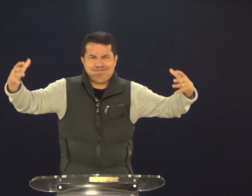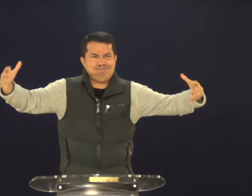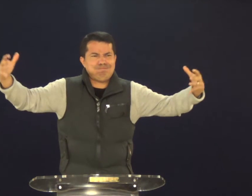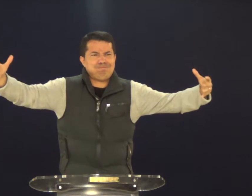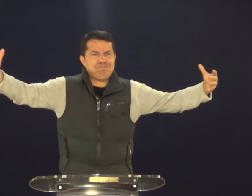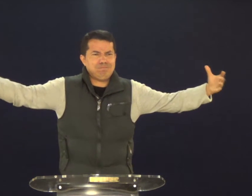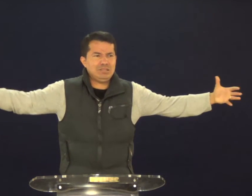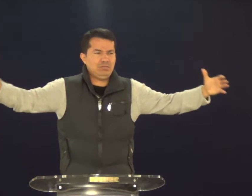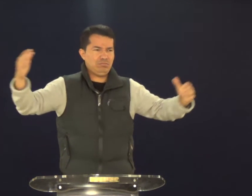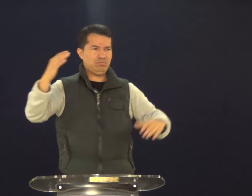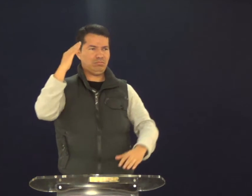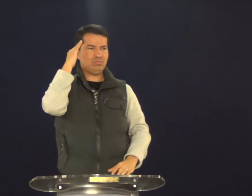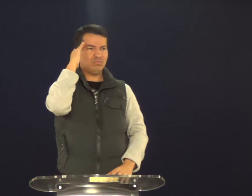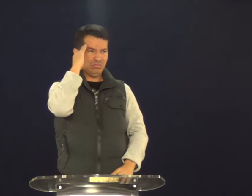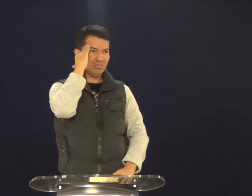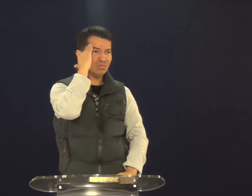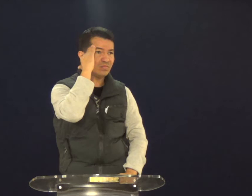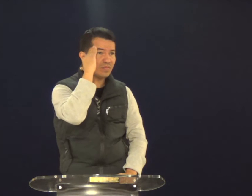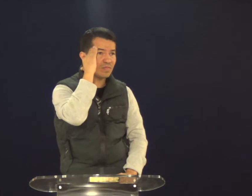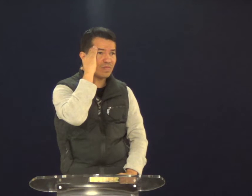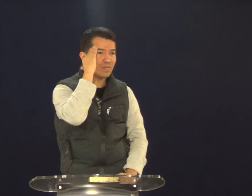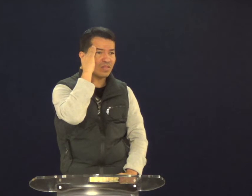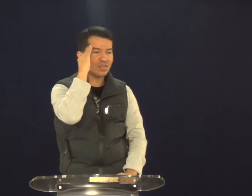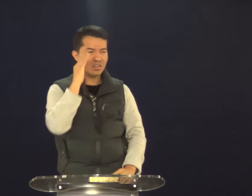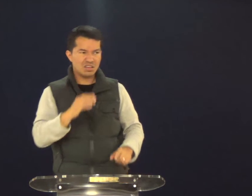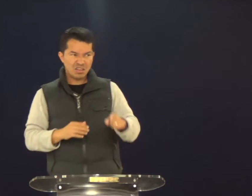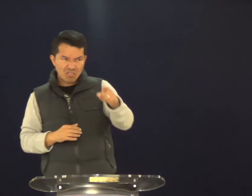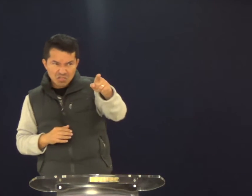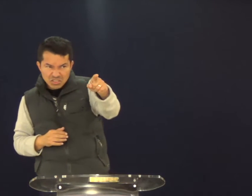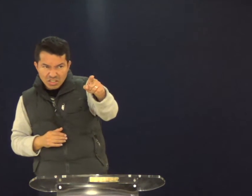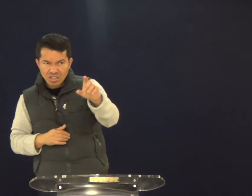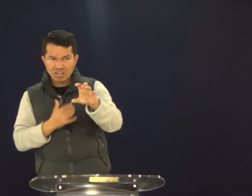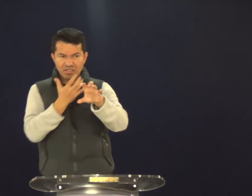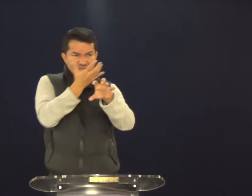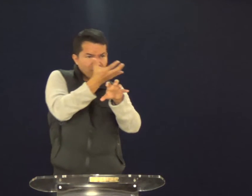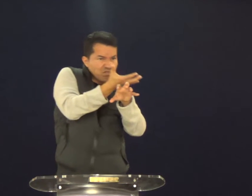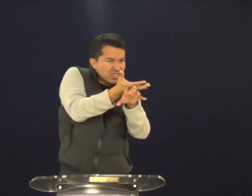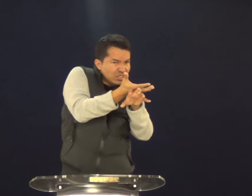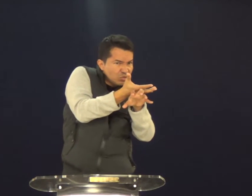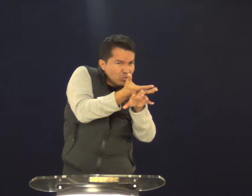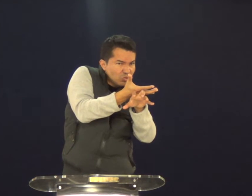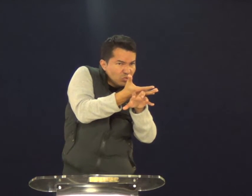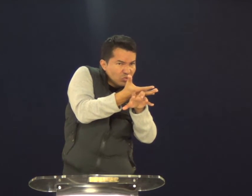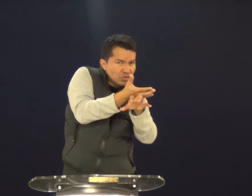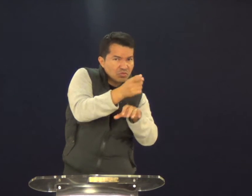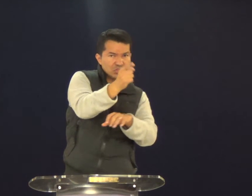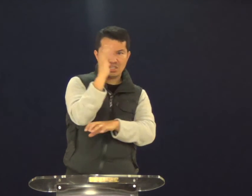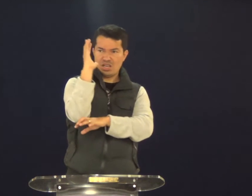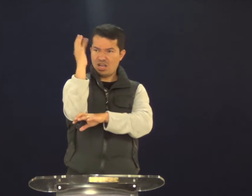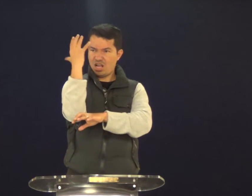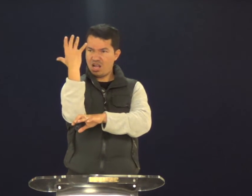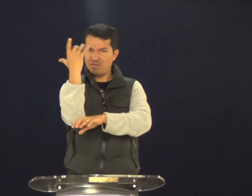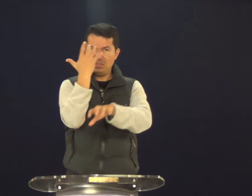E nós produzirmos frutos. Isso nos geraria frutos. Agora, você está vazio?